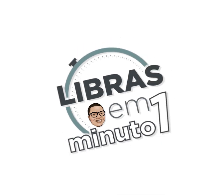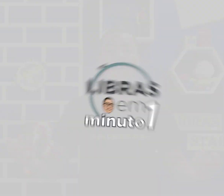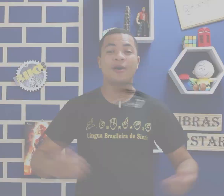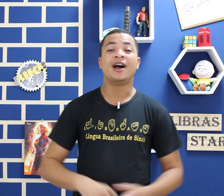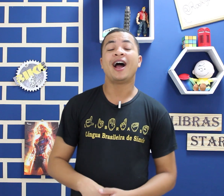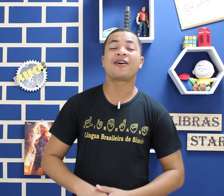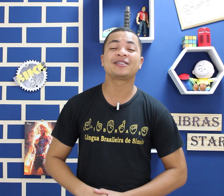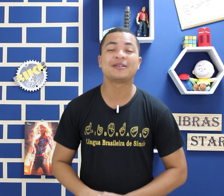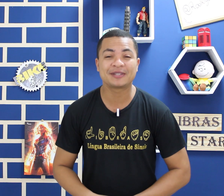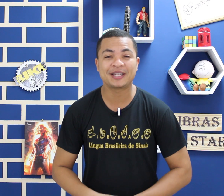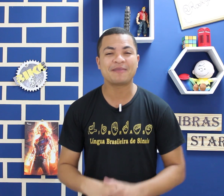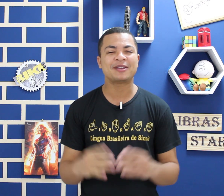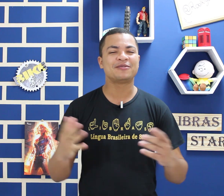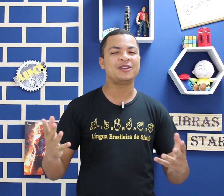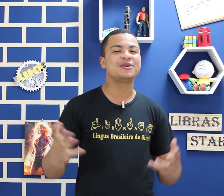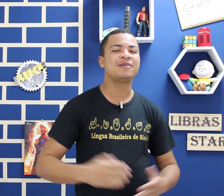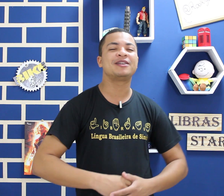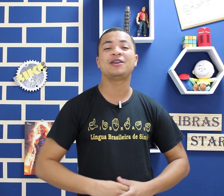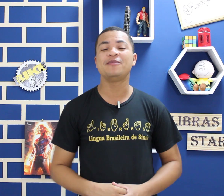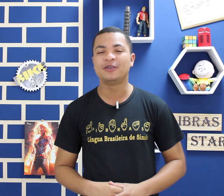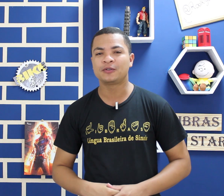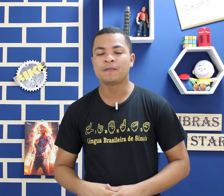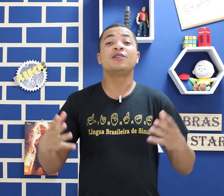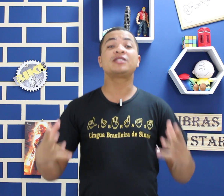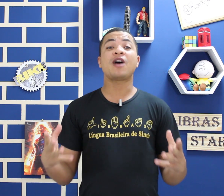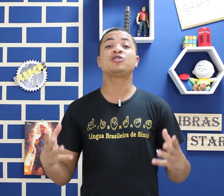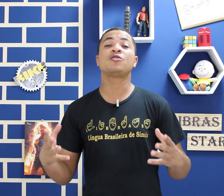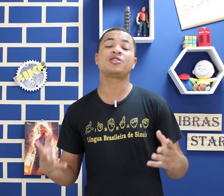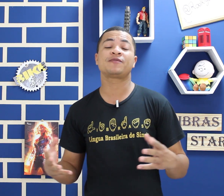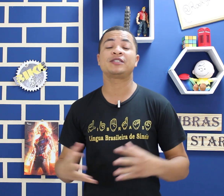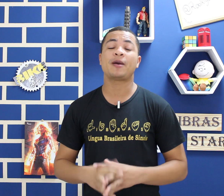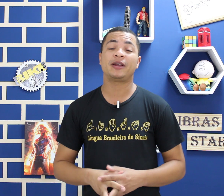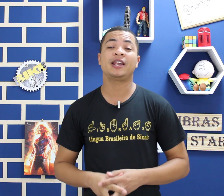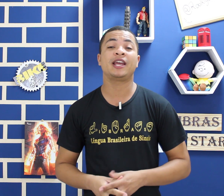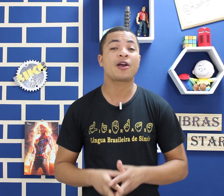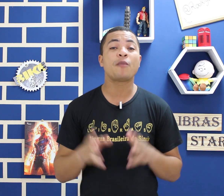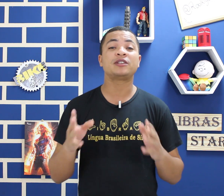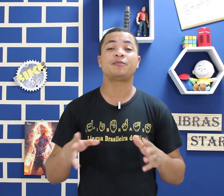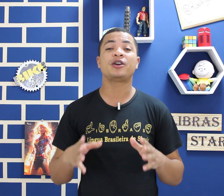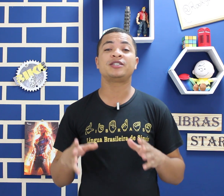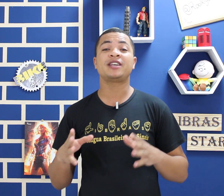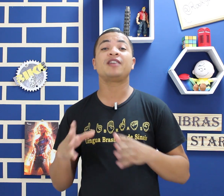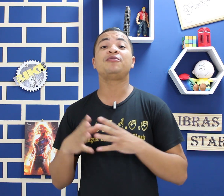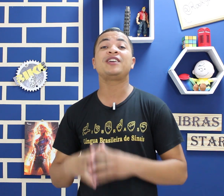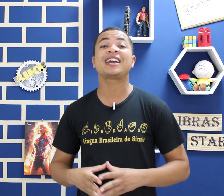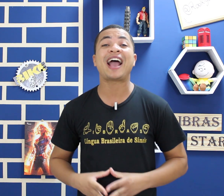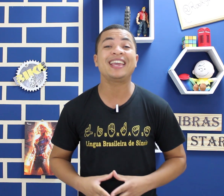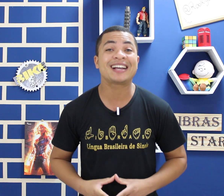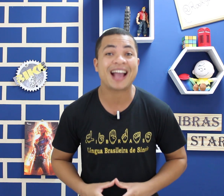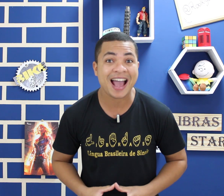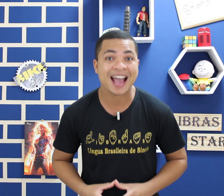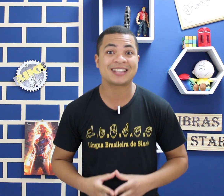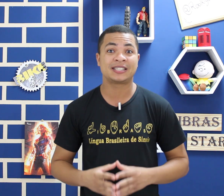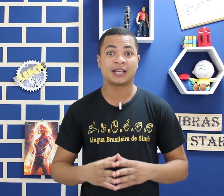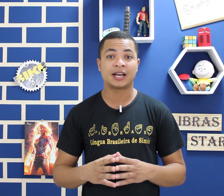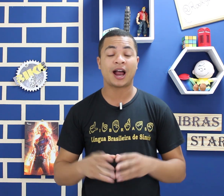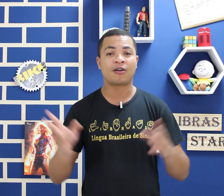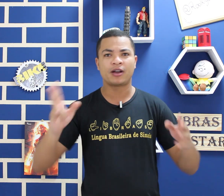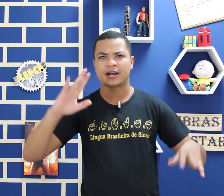Bom, agora estamos aqui em mais um vídeo Libras em um minuto. E o sinal de hoje que você vai aprender é como você pode dizer ficar em casa. Agora,